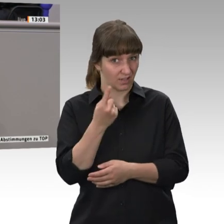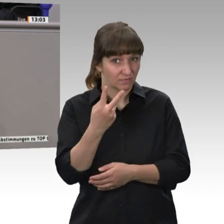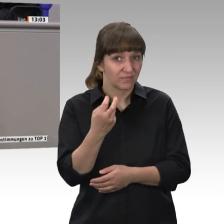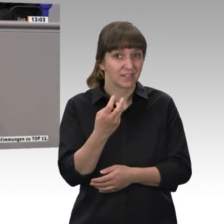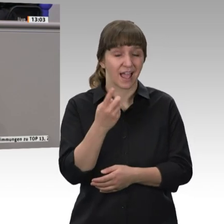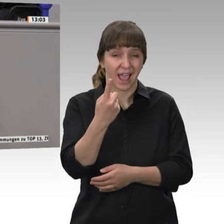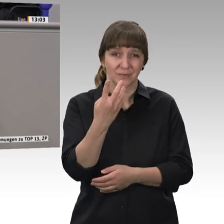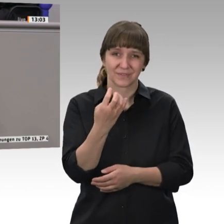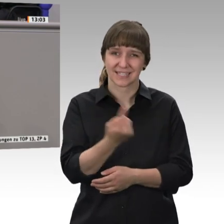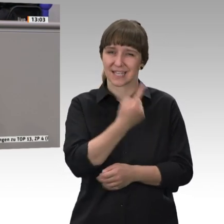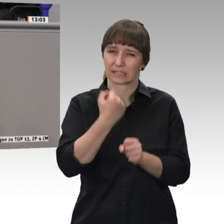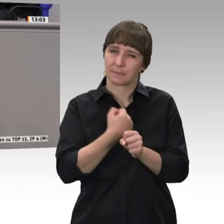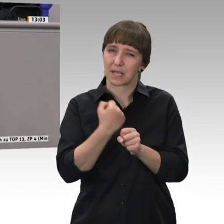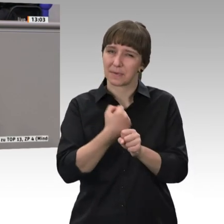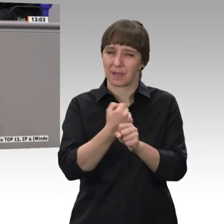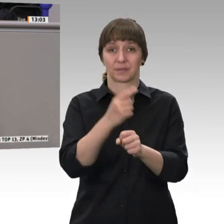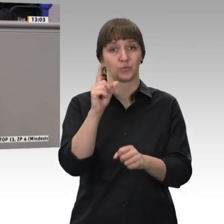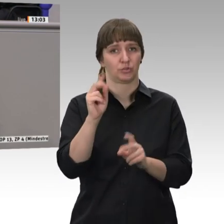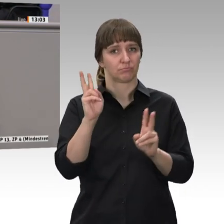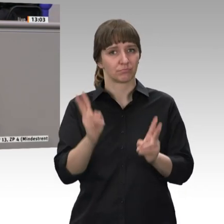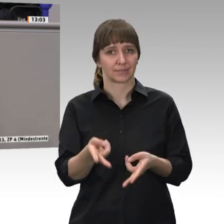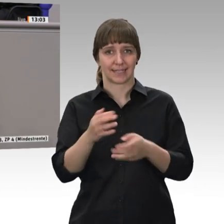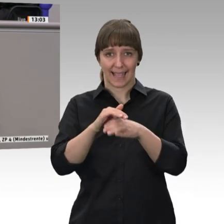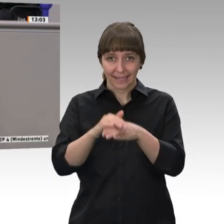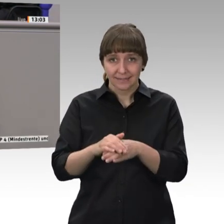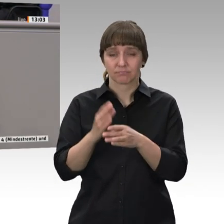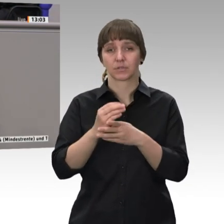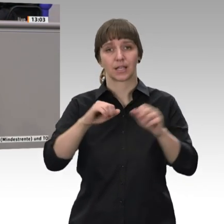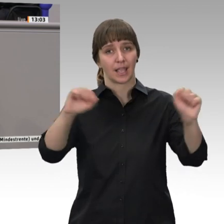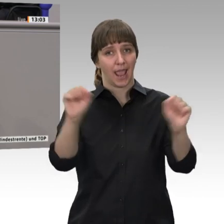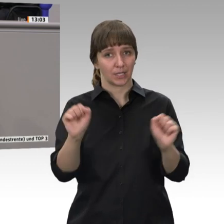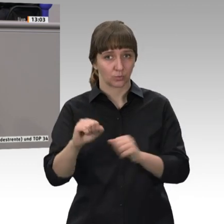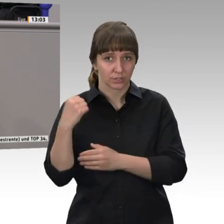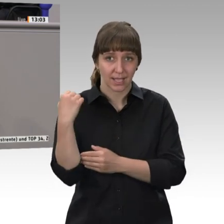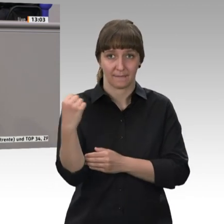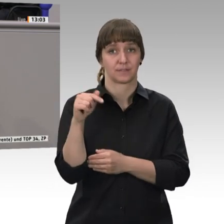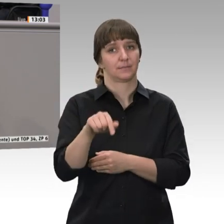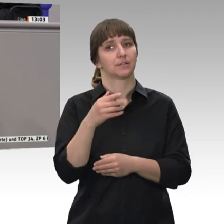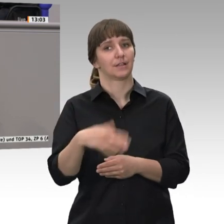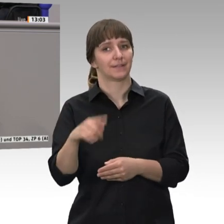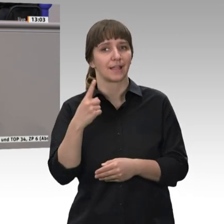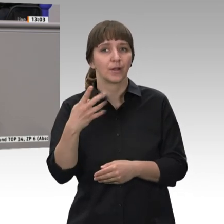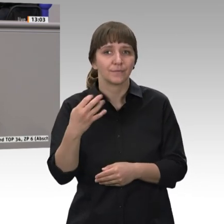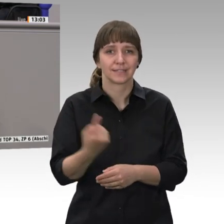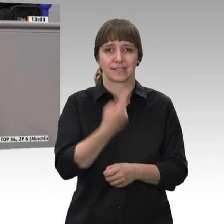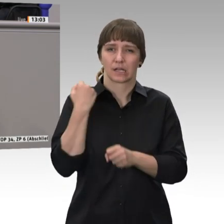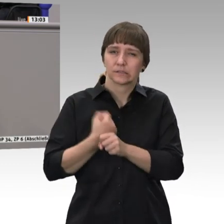heißt also, dass in der Rente eine Reinigungskraft, die 41 Jahre lang malocht hat, jemanden